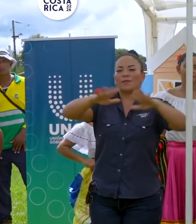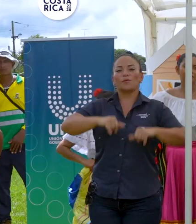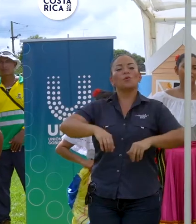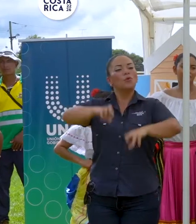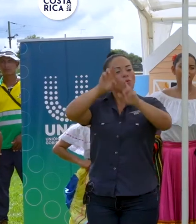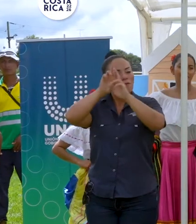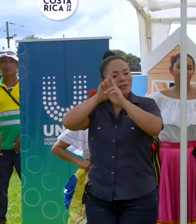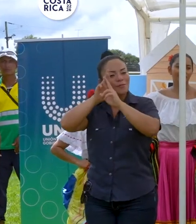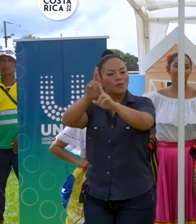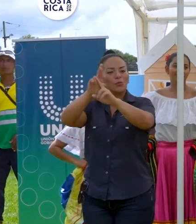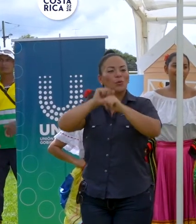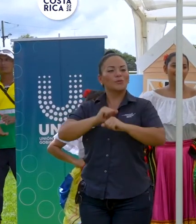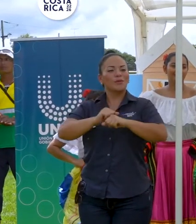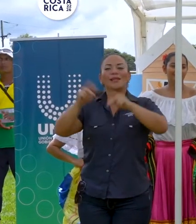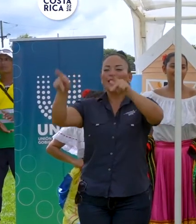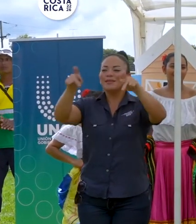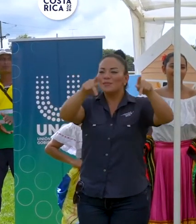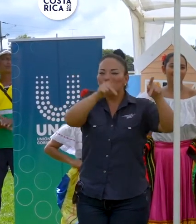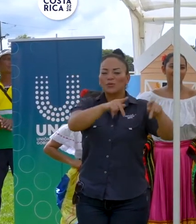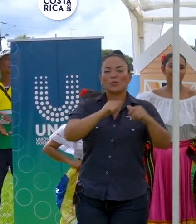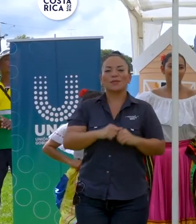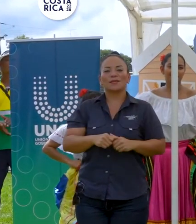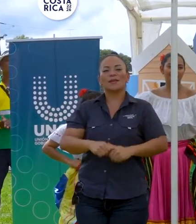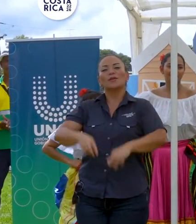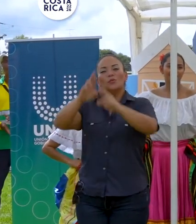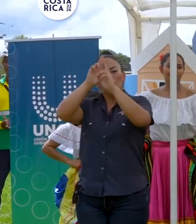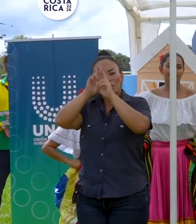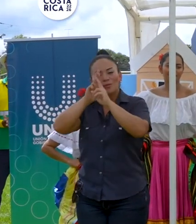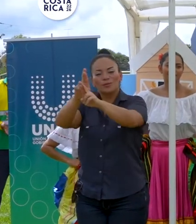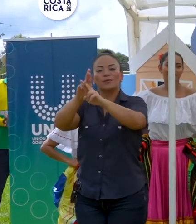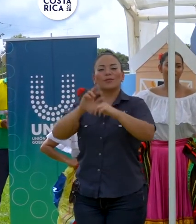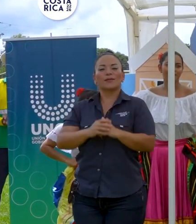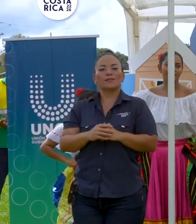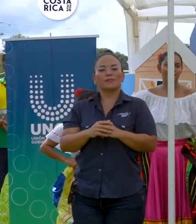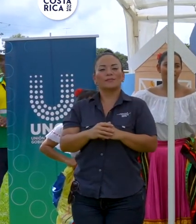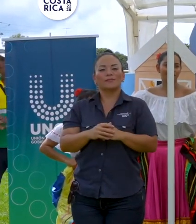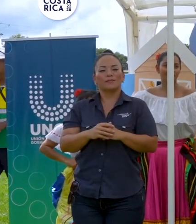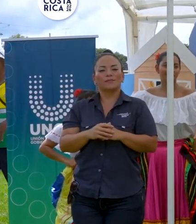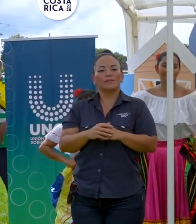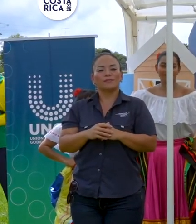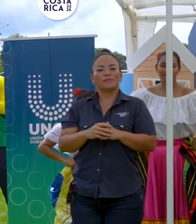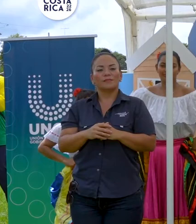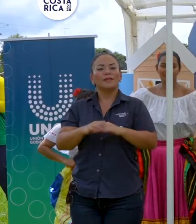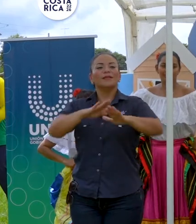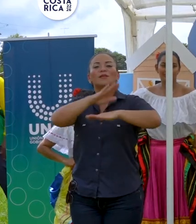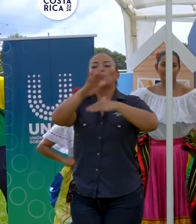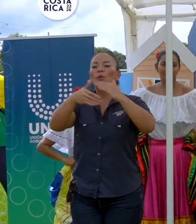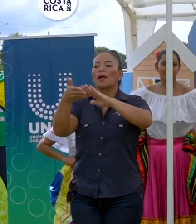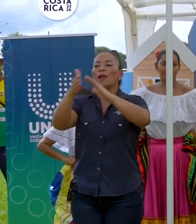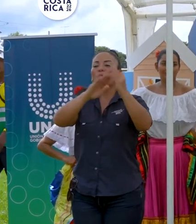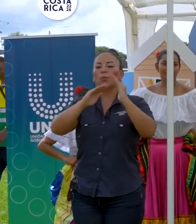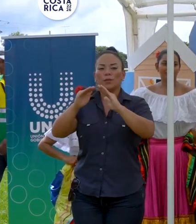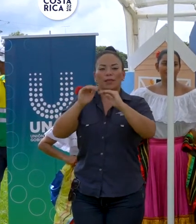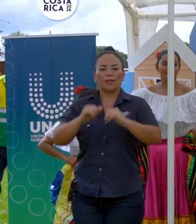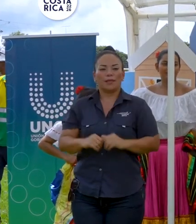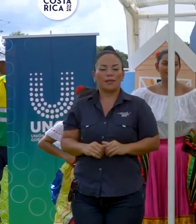respetuoso de las personas, respetuosos de la comunidad.